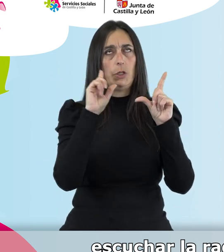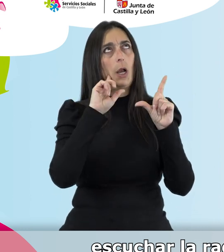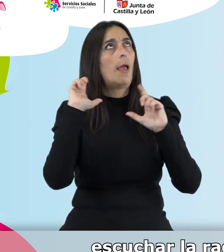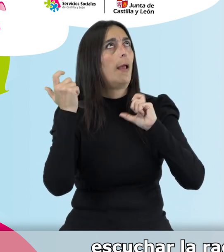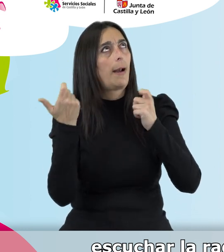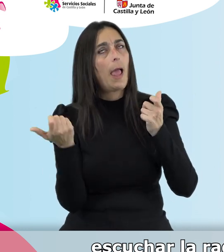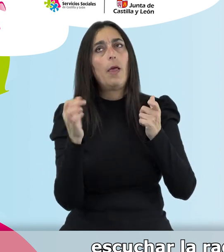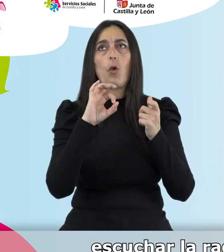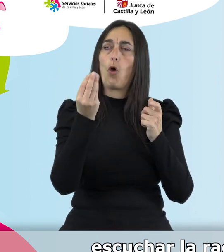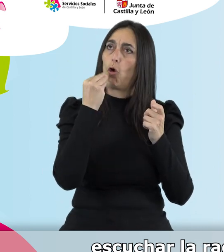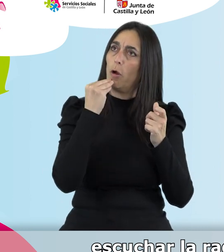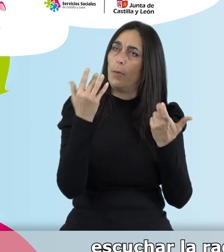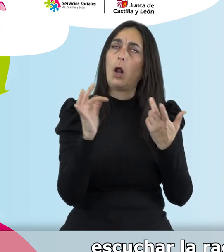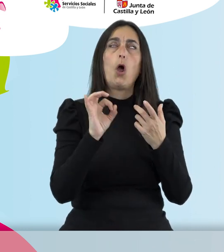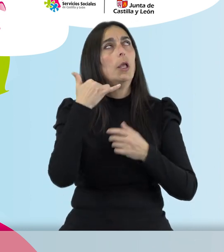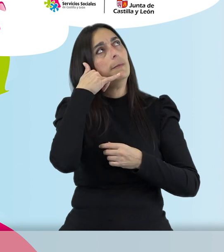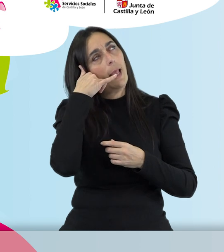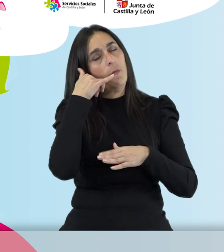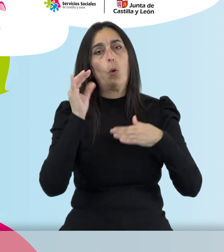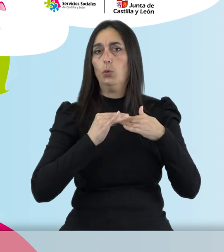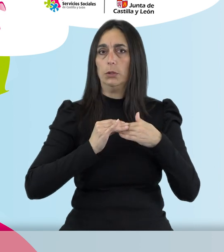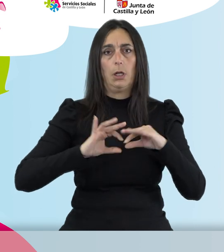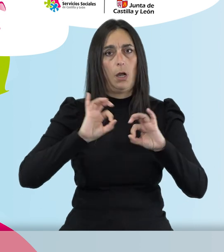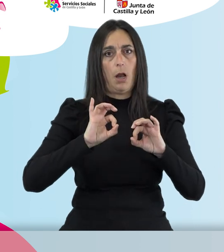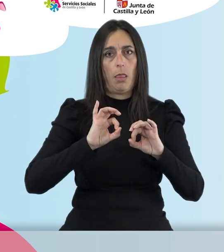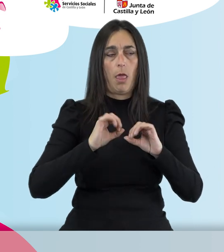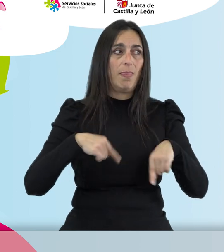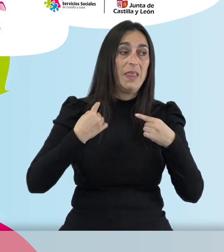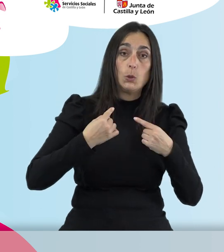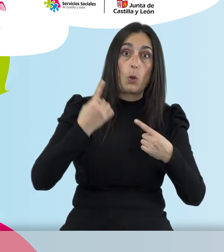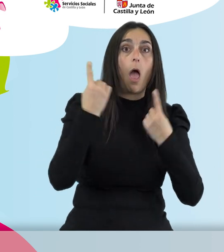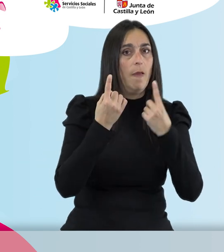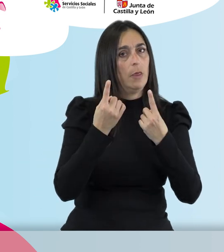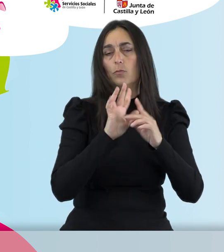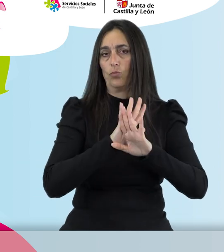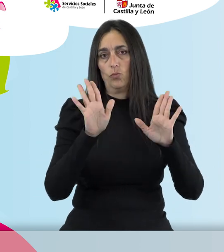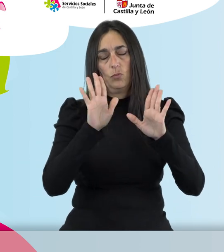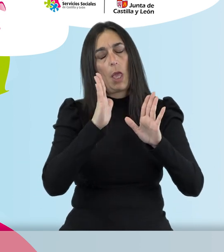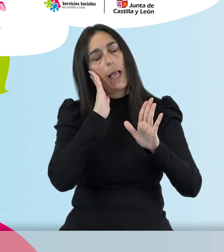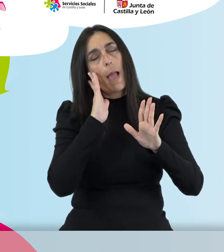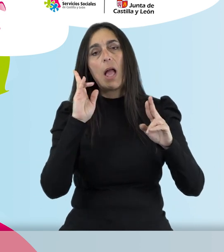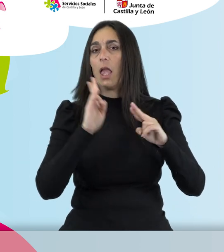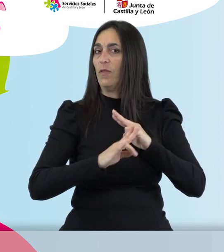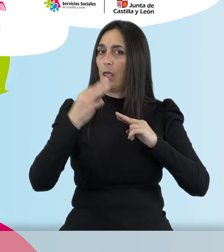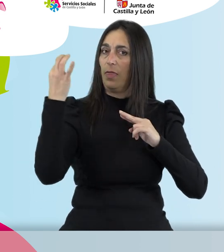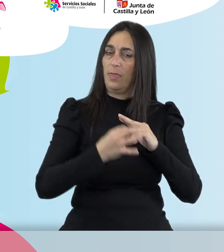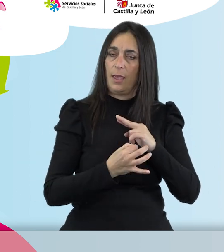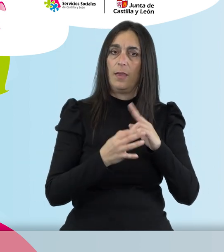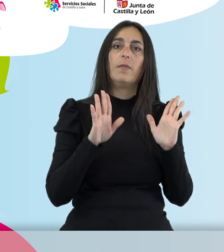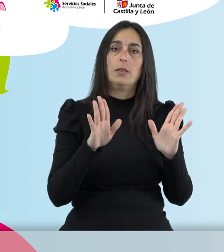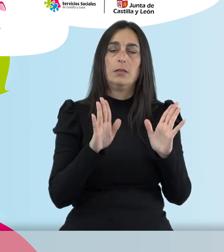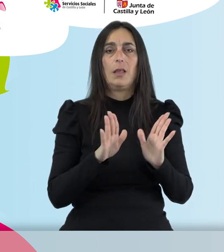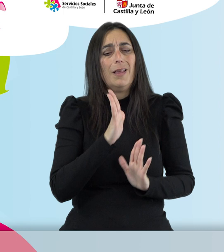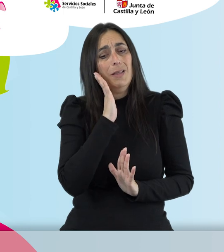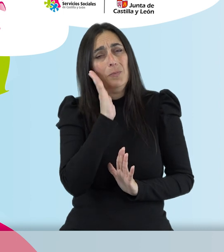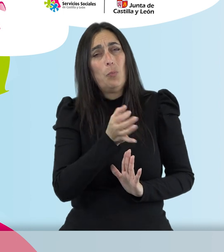radio, comer, hablar por teléfono o a veces discutir. Todo eso hay que intentar evitarlo, ¿no? Y evitar las siestas